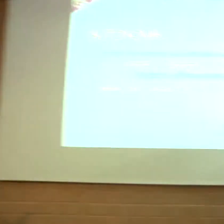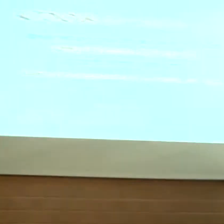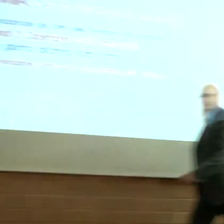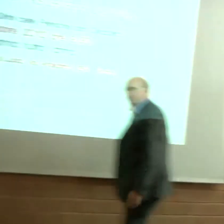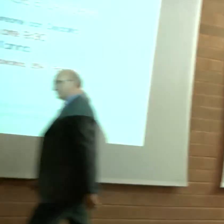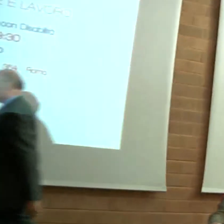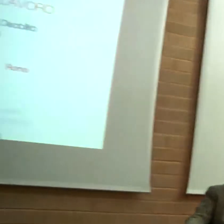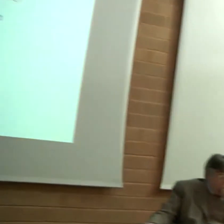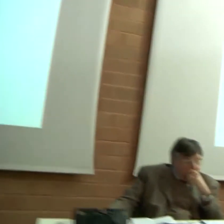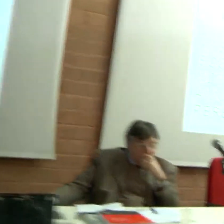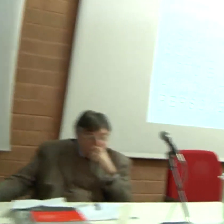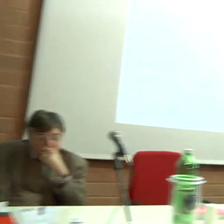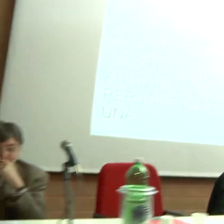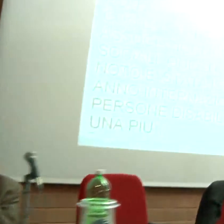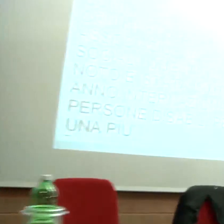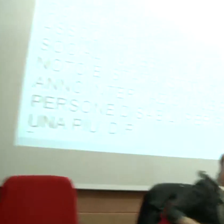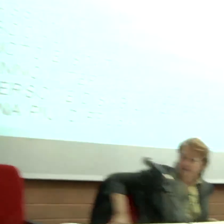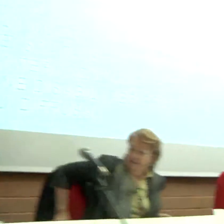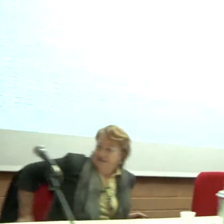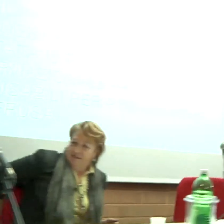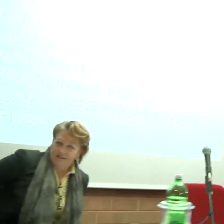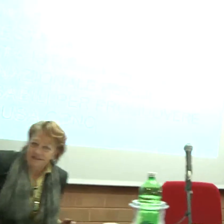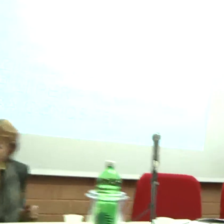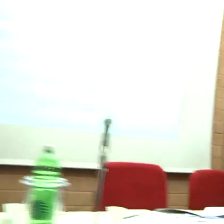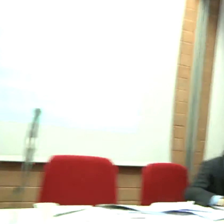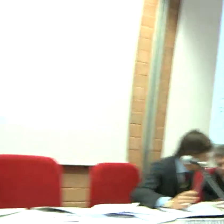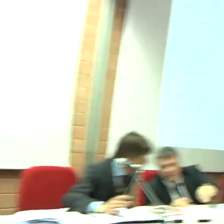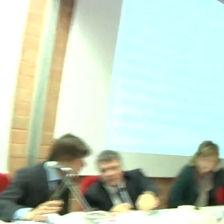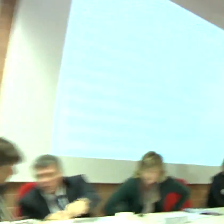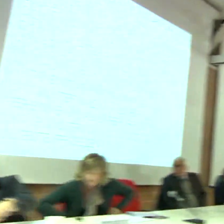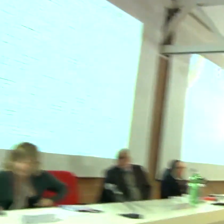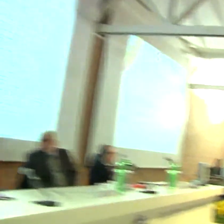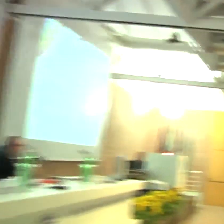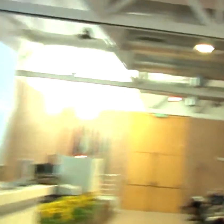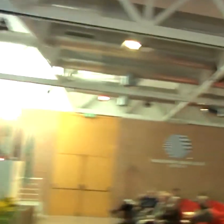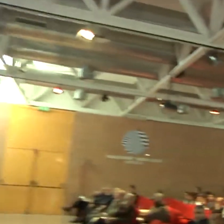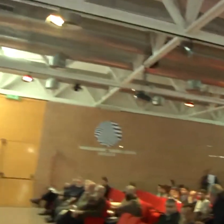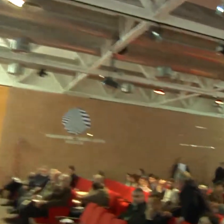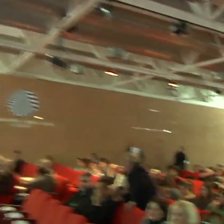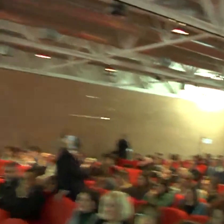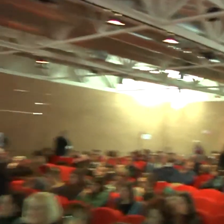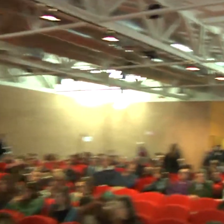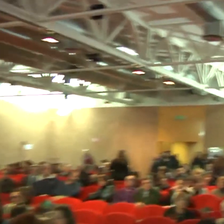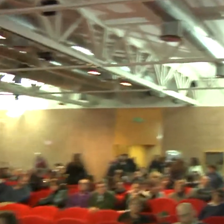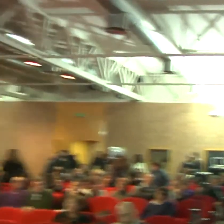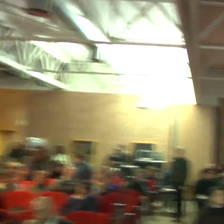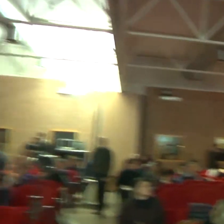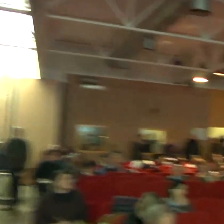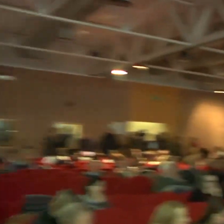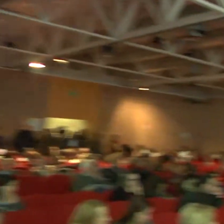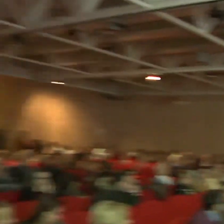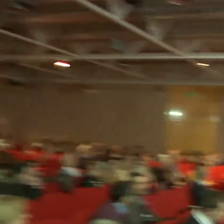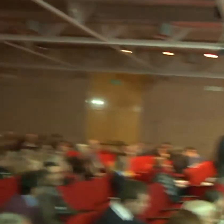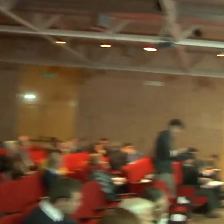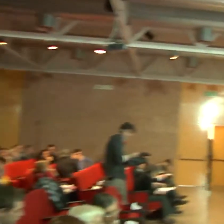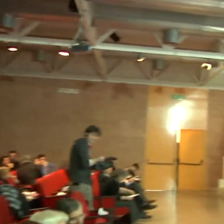e approfondita conoscenza di queste problematiche e sostenere la piena inclusione delle persone con disabilità in